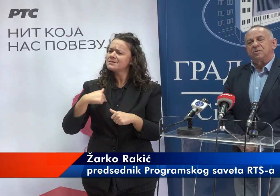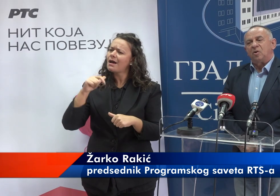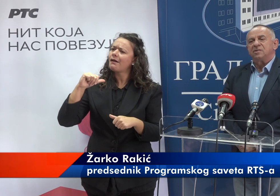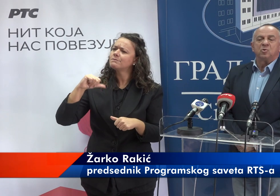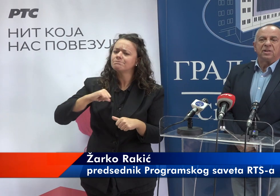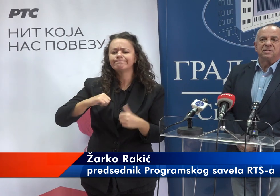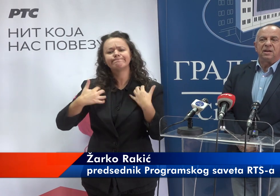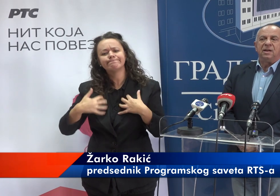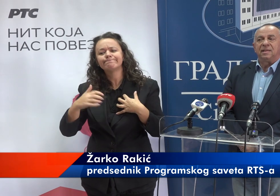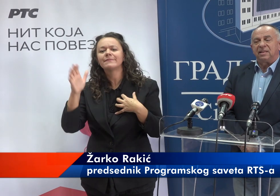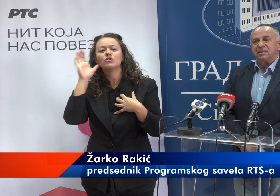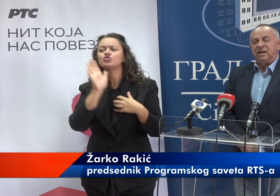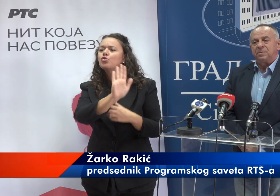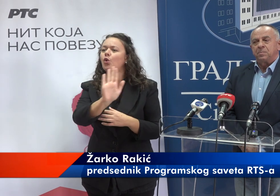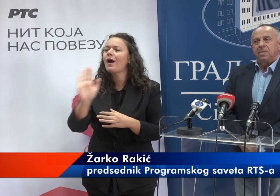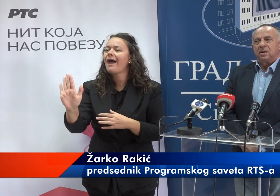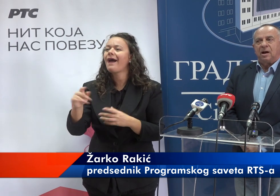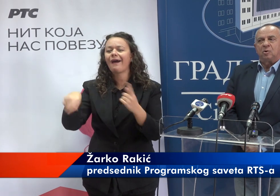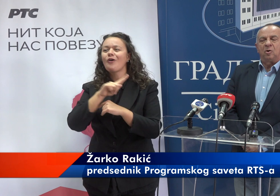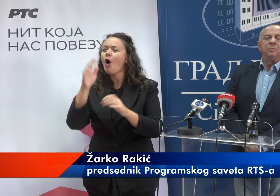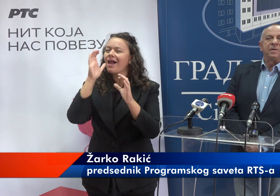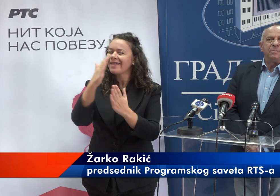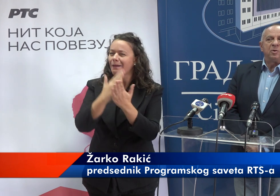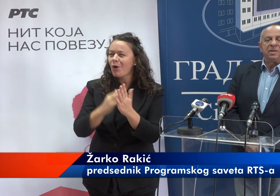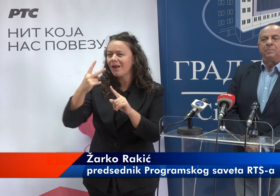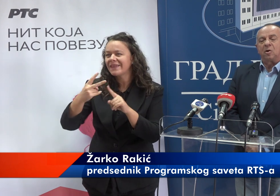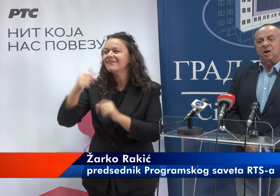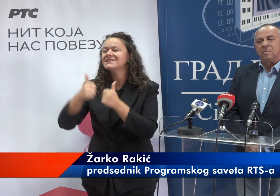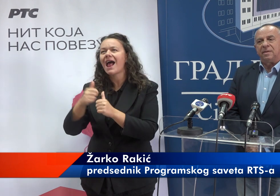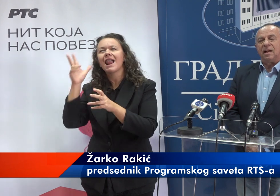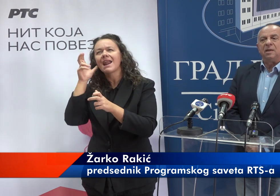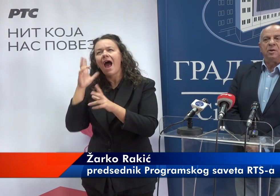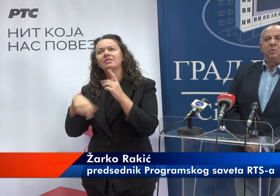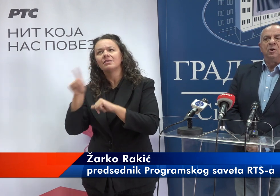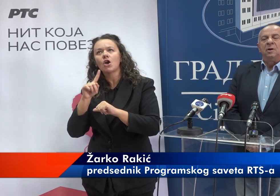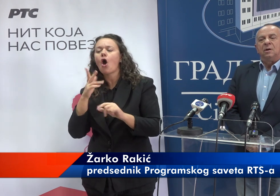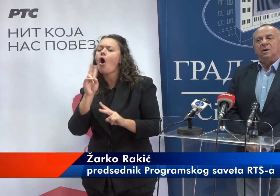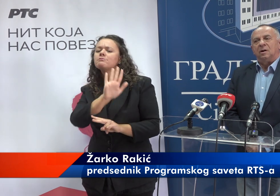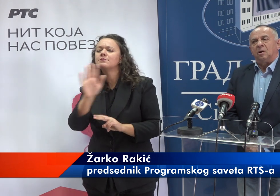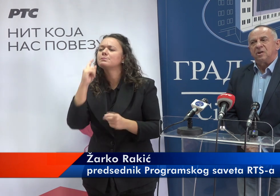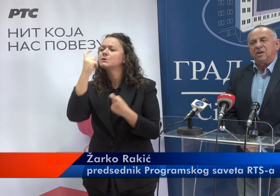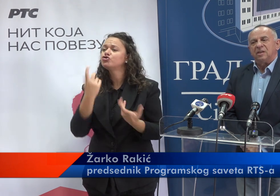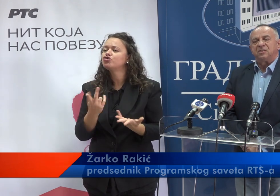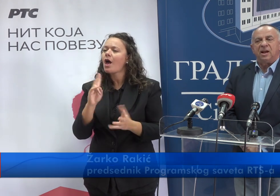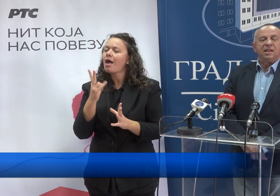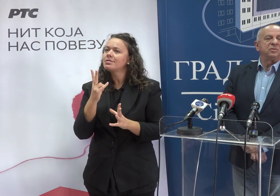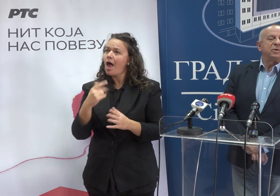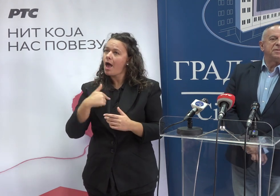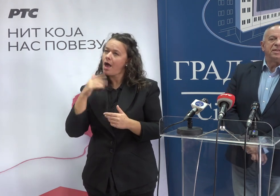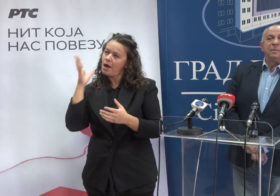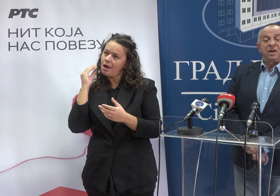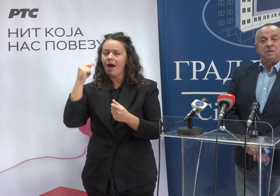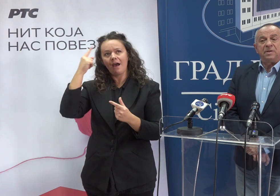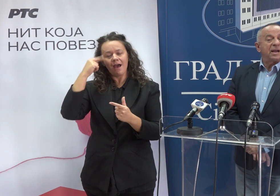od svojih slušalaca i gledalaca kako primaju te programe, da li imaju određene želje,